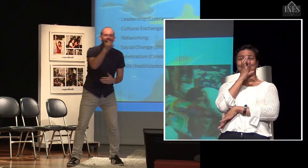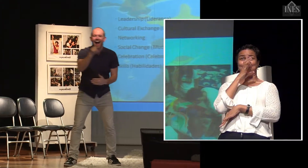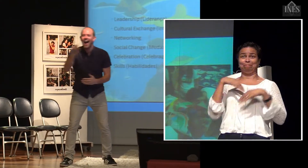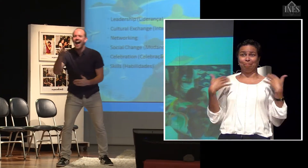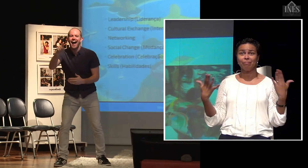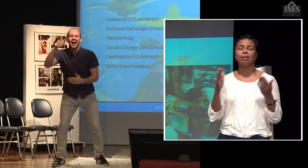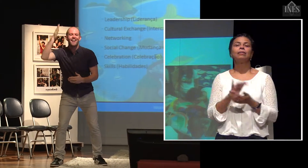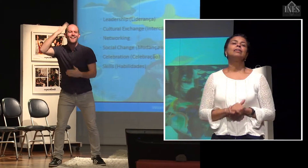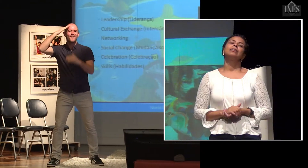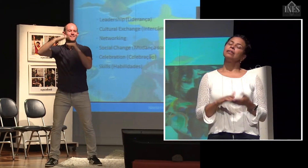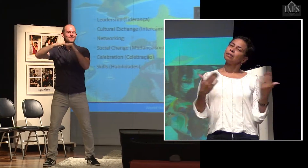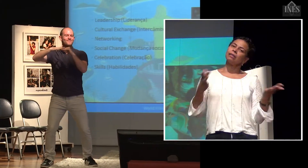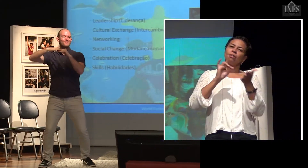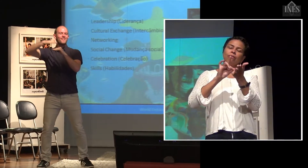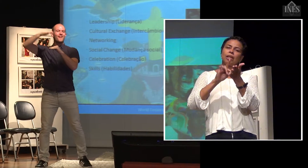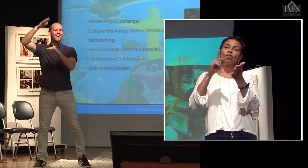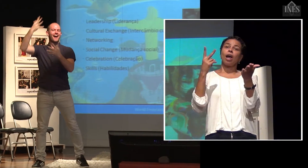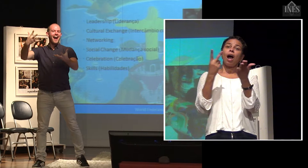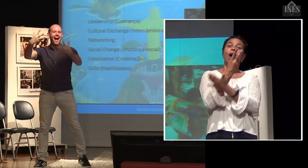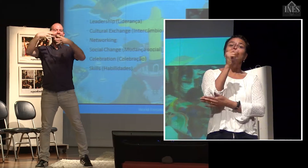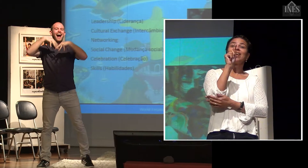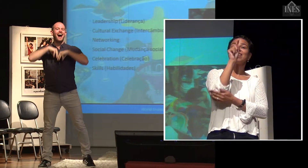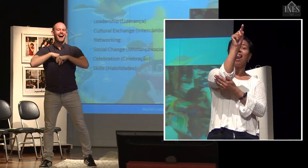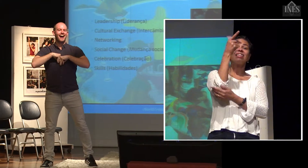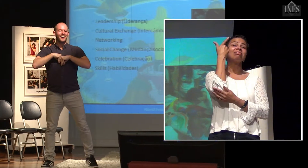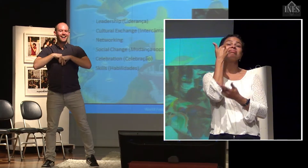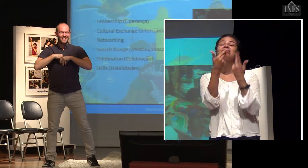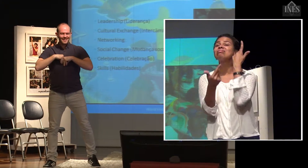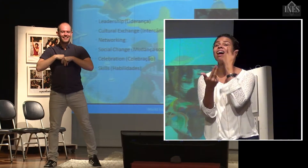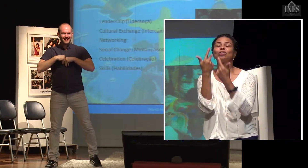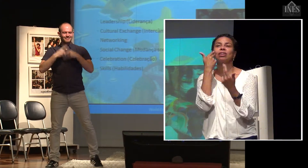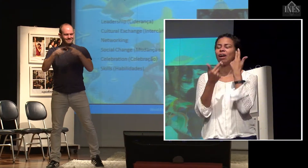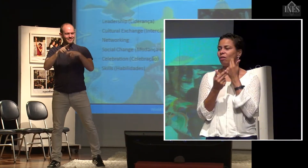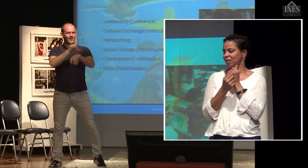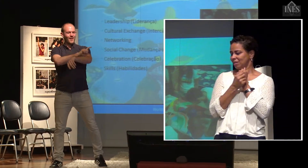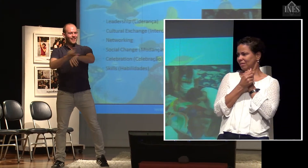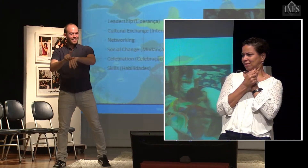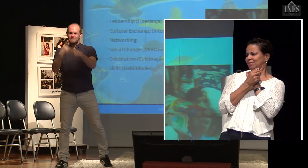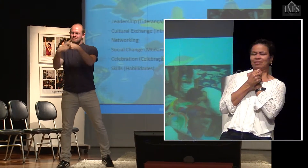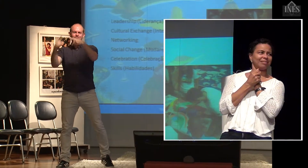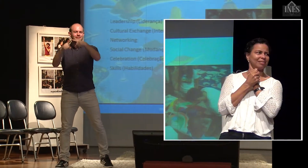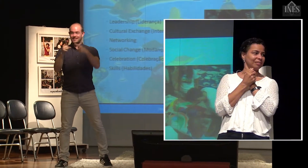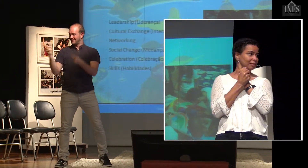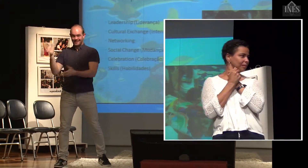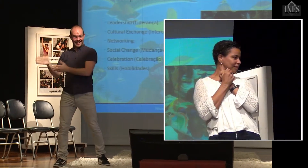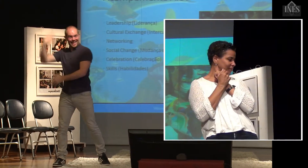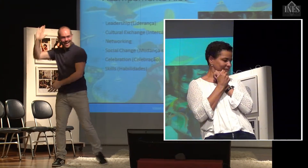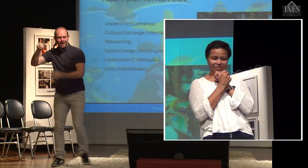quando no acampamento as pessoas estão lá, isso é uma coisa que acontece naturalmente, as pessoas se estranham no primeiro momento, mas vão aprendendo, vão aprendendo da cultura do outro,